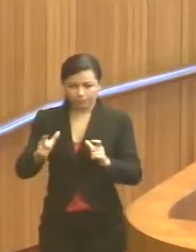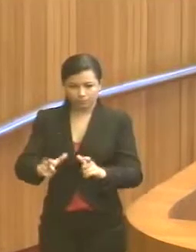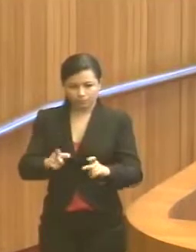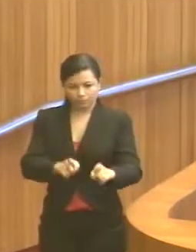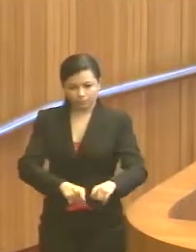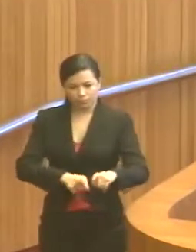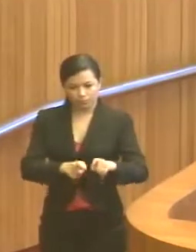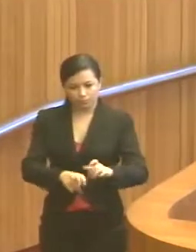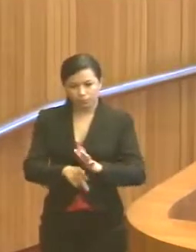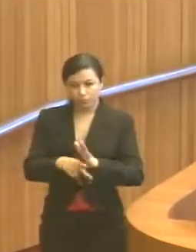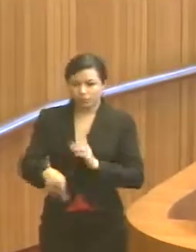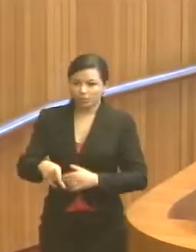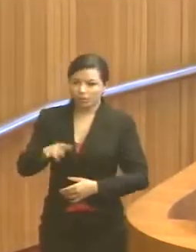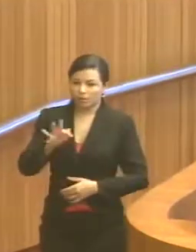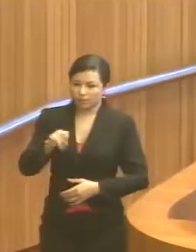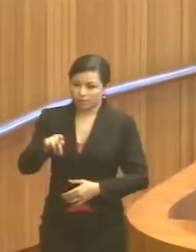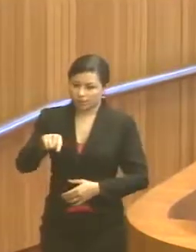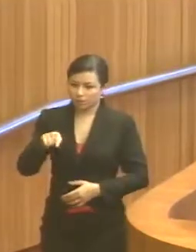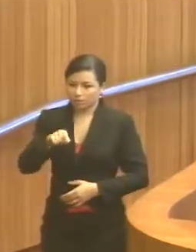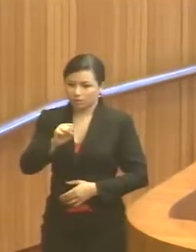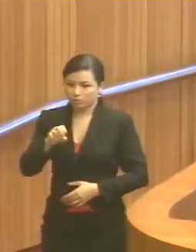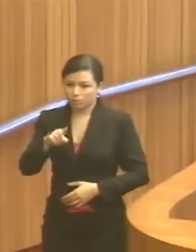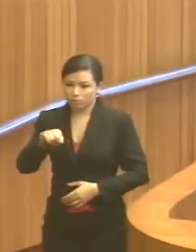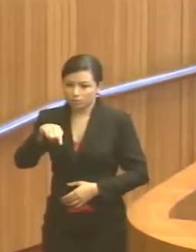numa fazenda da Suzano aqui no Estado do Maranhão. Muito obrigado, senhor presidente.